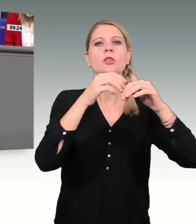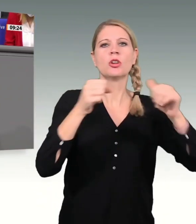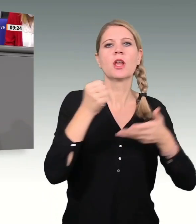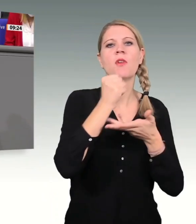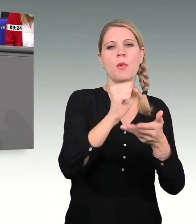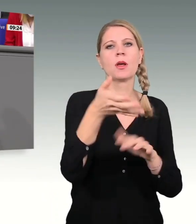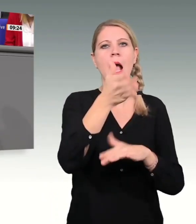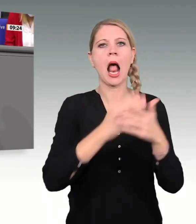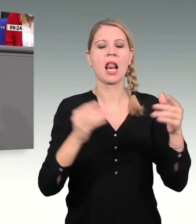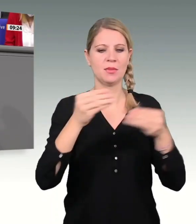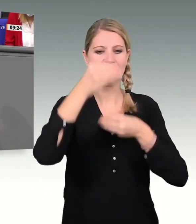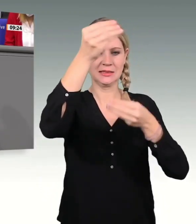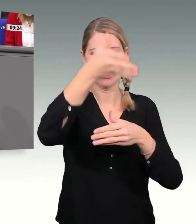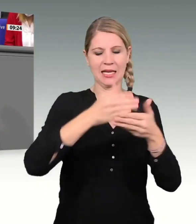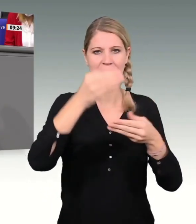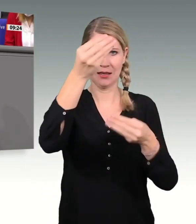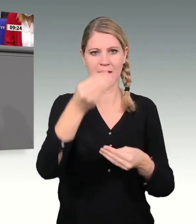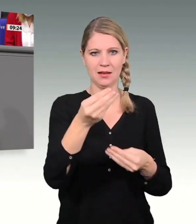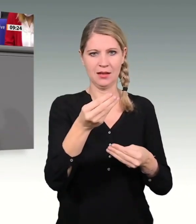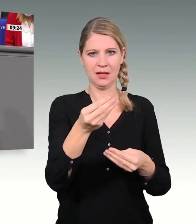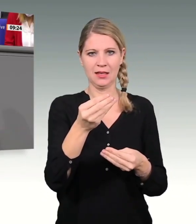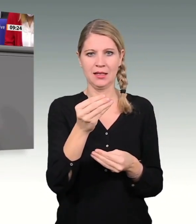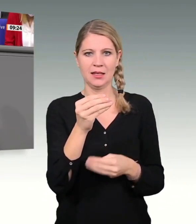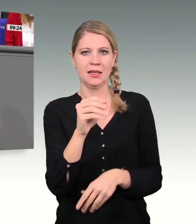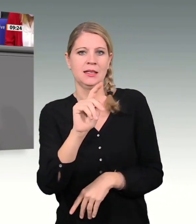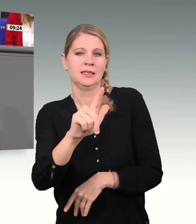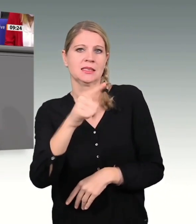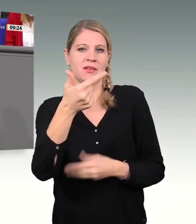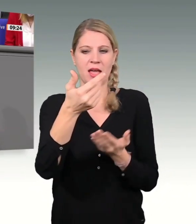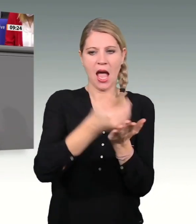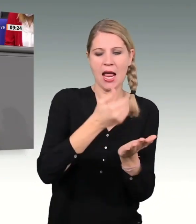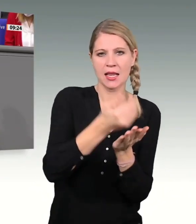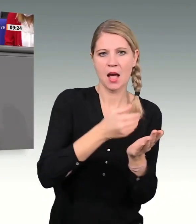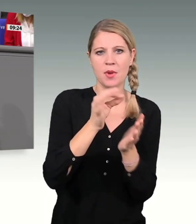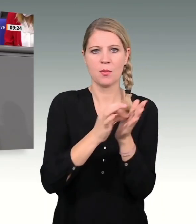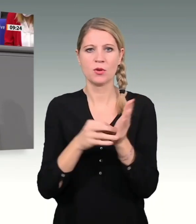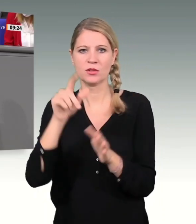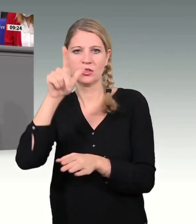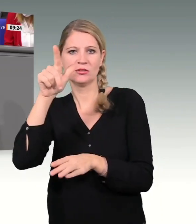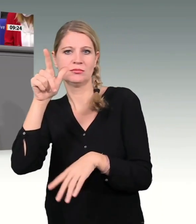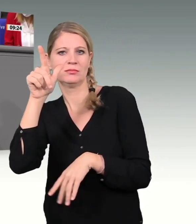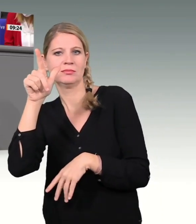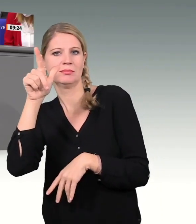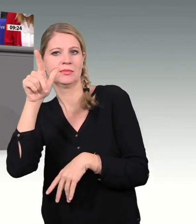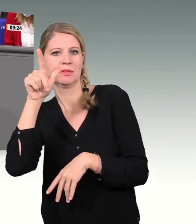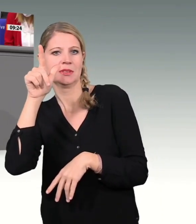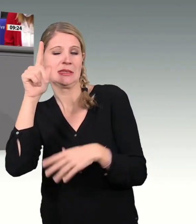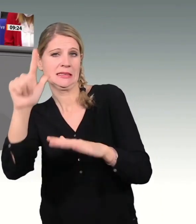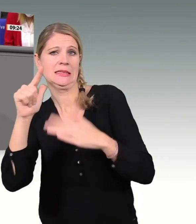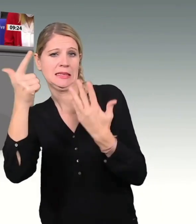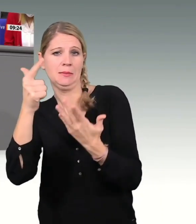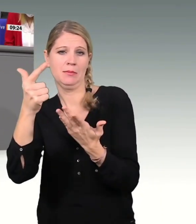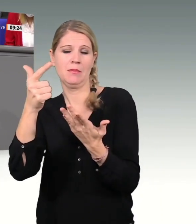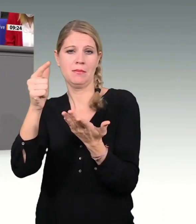Einnahmepunkte, sieben Ausgabepunkte für 12 Milliarden Euro. Der Energie und Klimafonds hat im Wirtschaftsplan im Entwurf